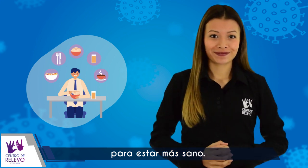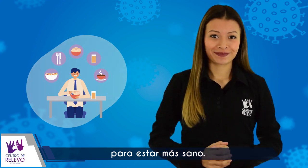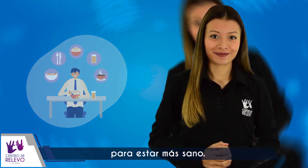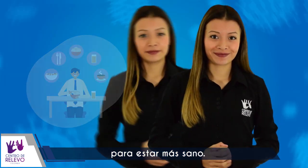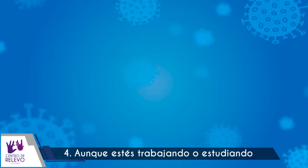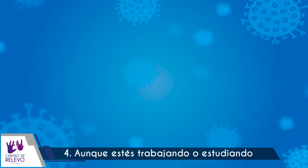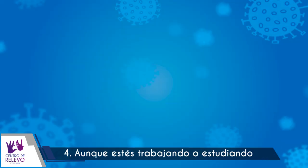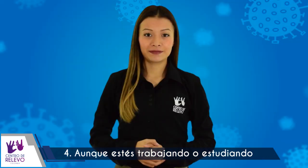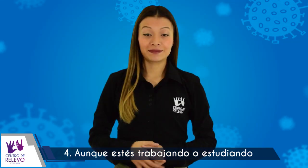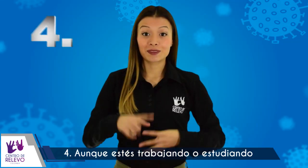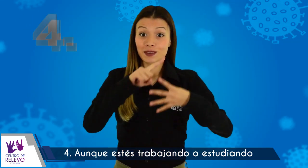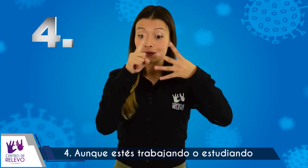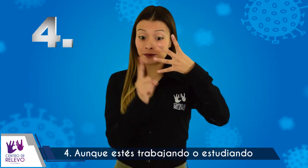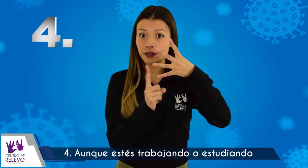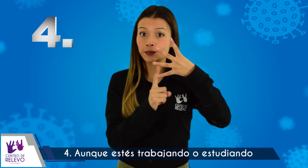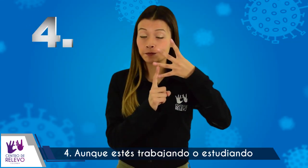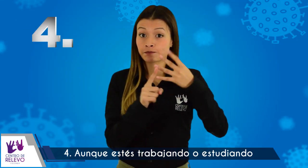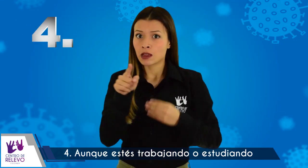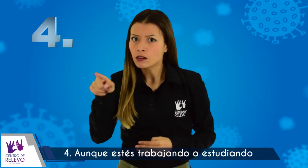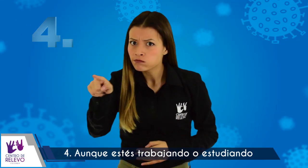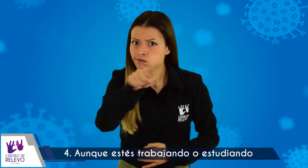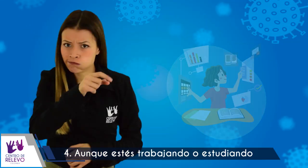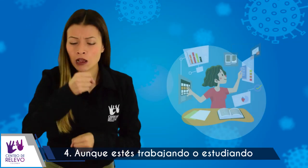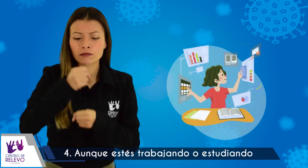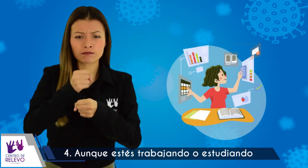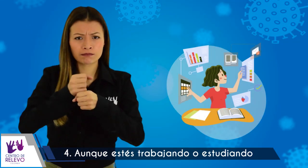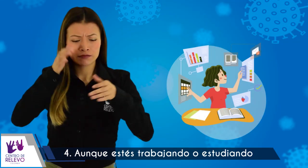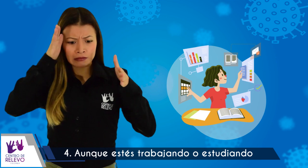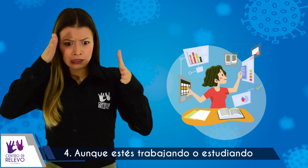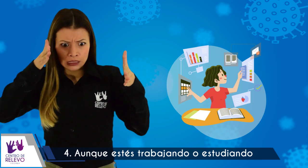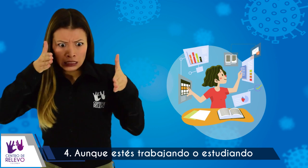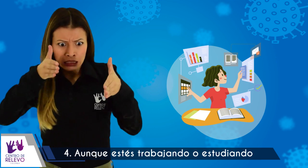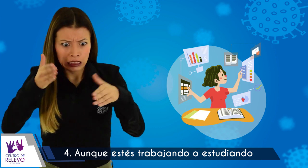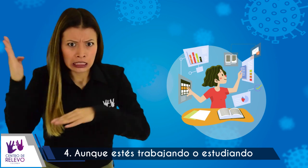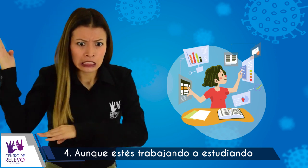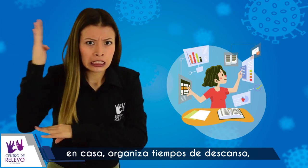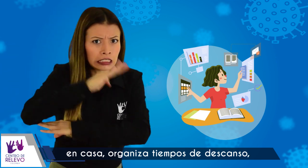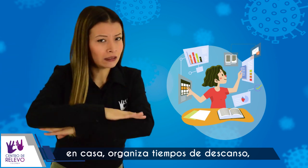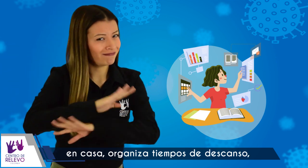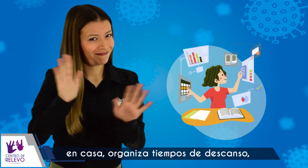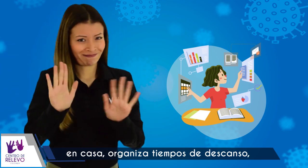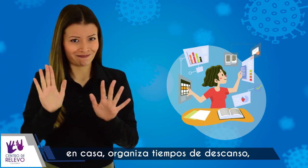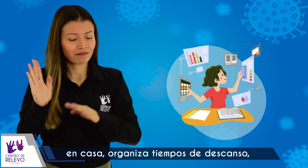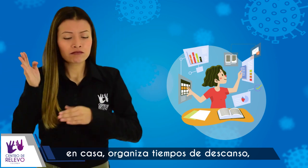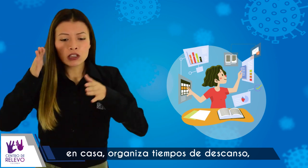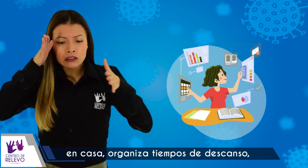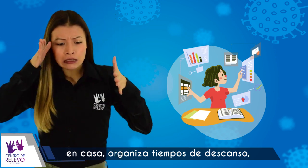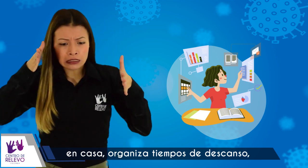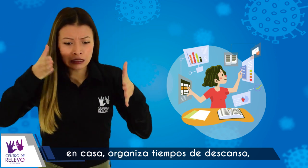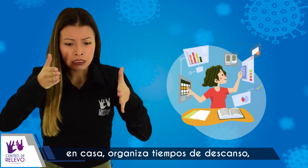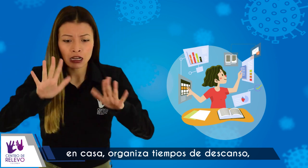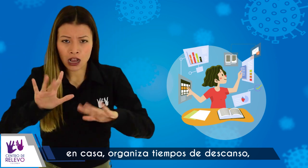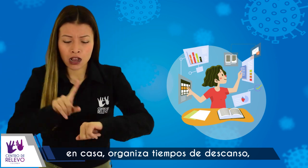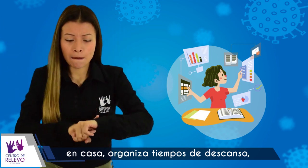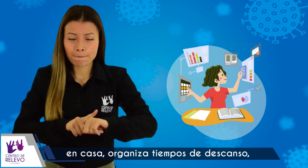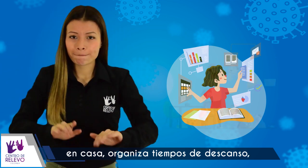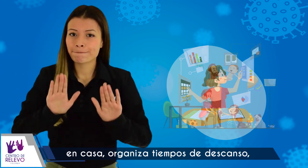4. Aunque estés trabajando o estudiando, en casa organiza tiempos de descanso.